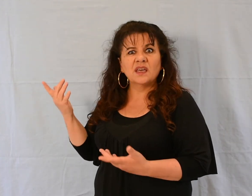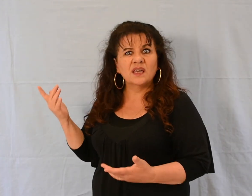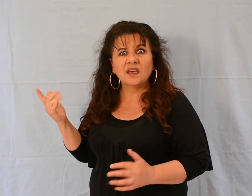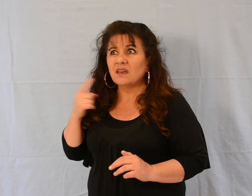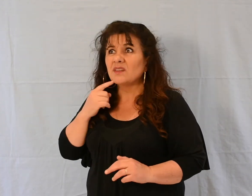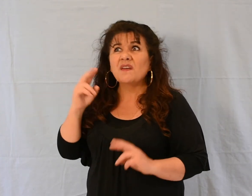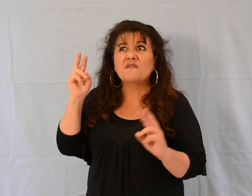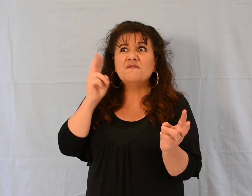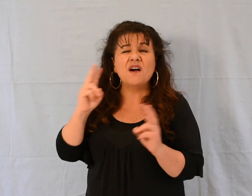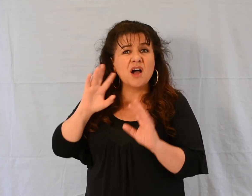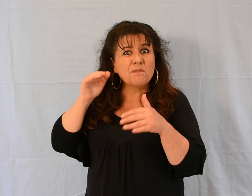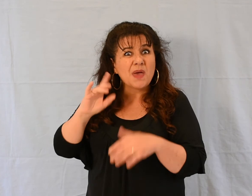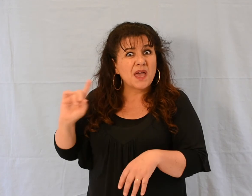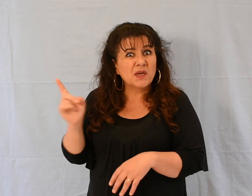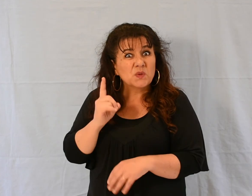vent et la mer lui obéissent ?